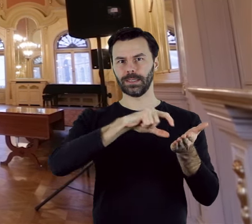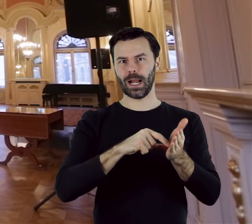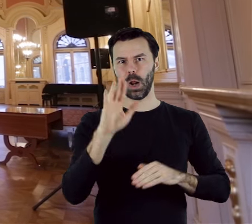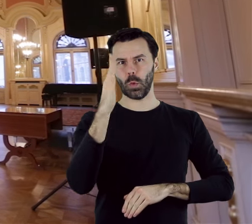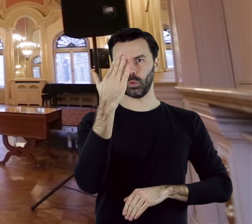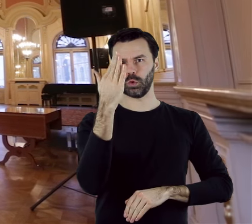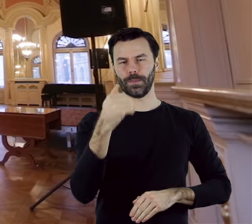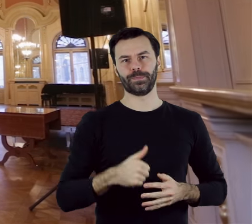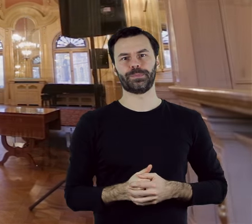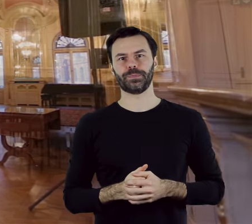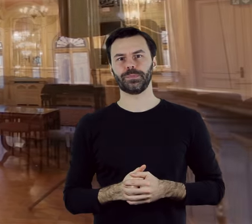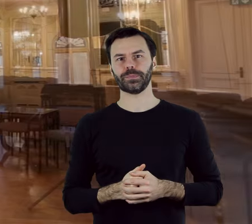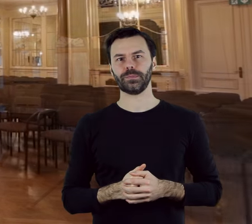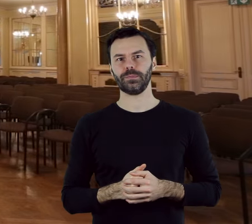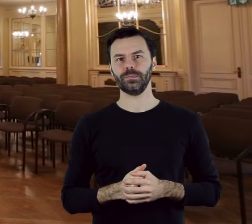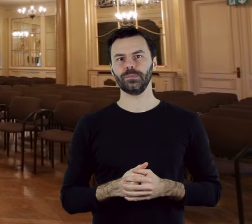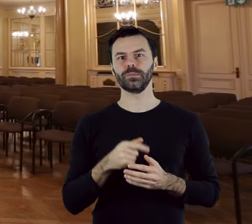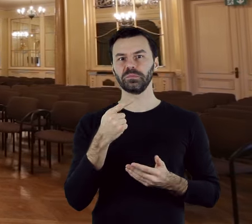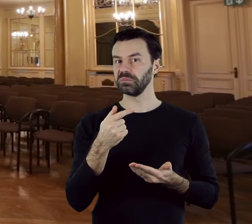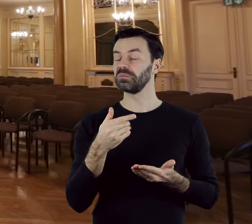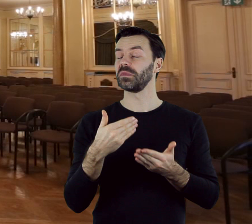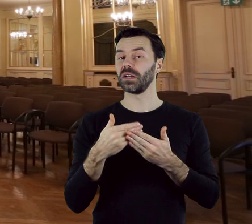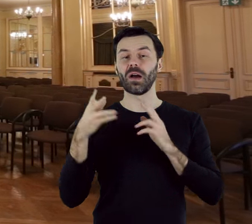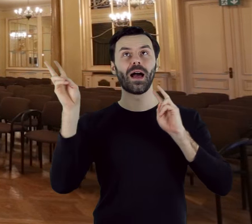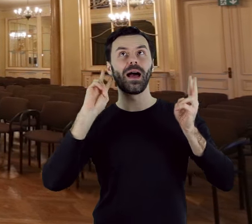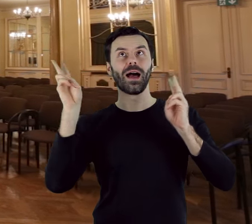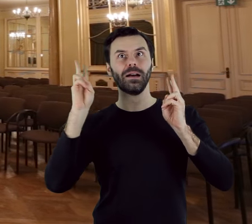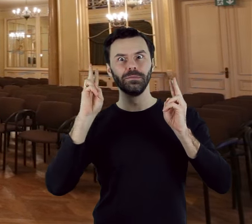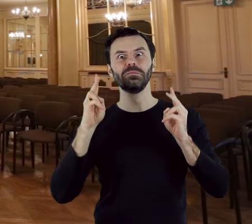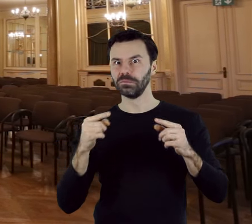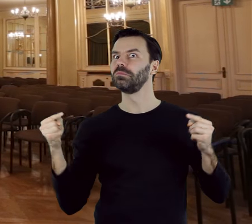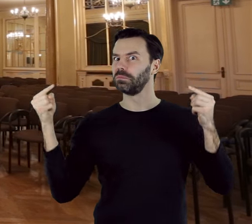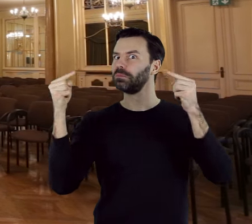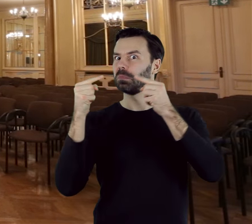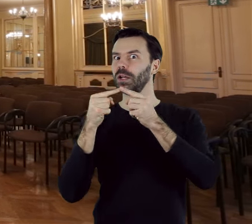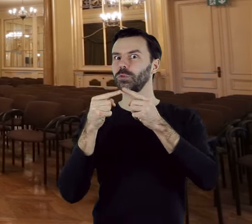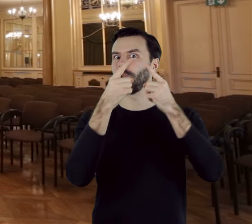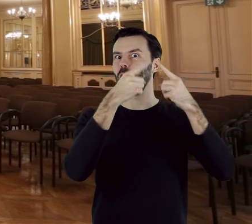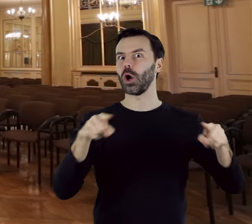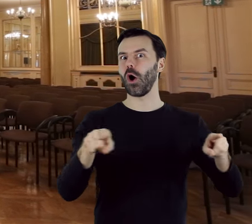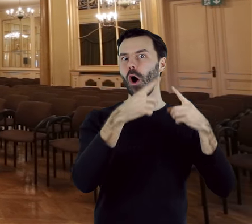Ze względu na znakomitą akustykę wykorzystywana jest bardzo często jako sala koncertowa.